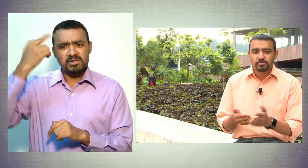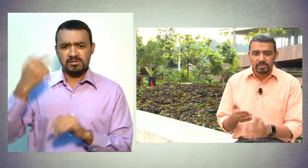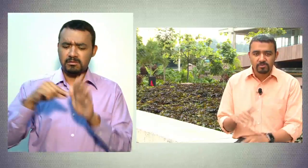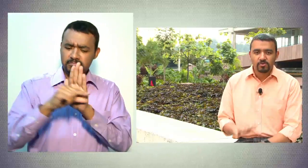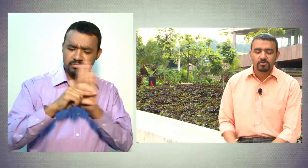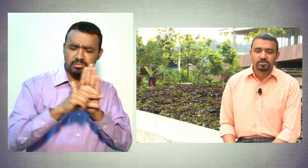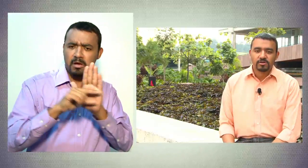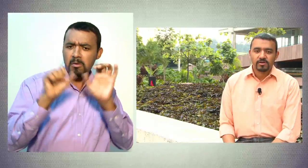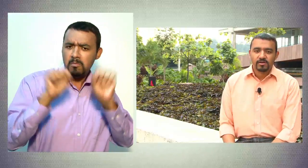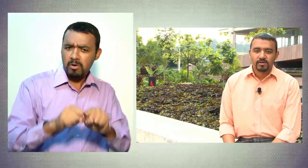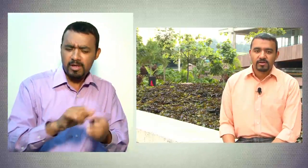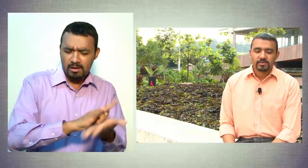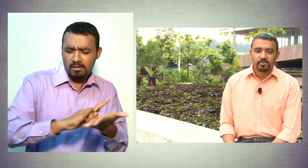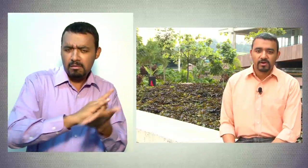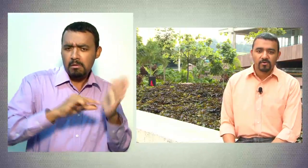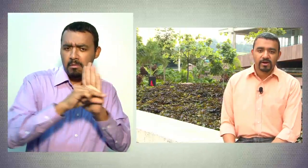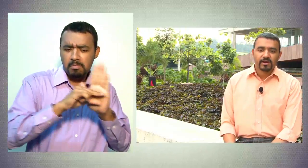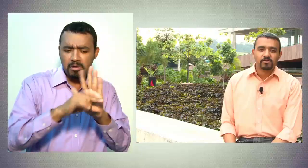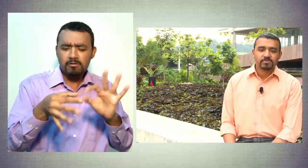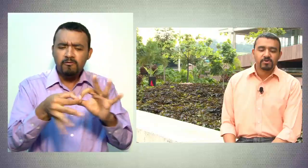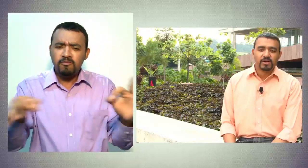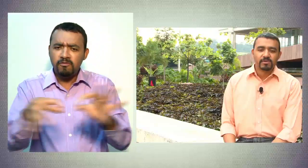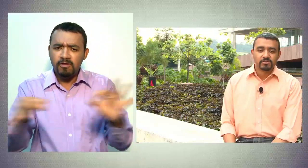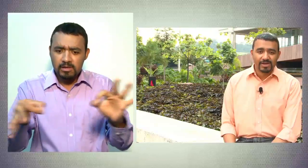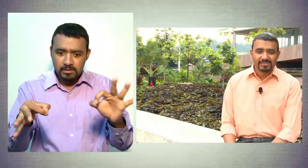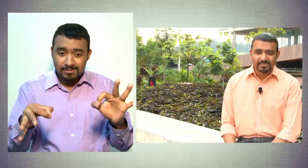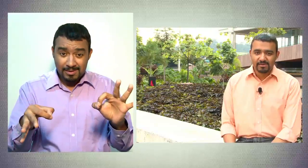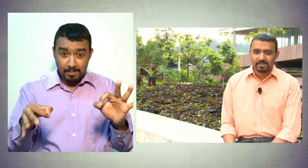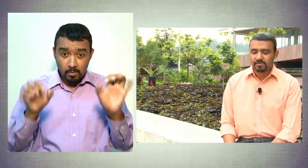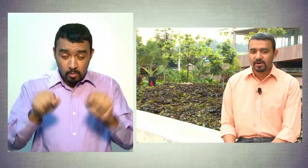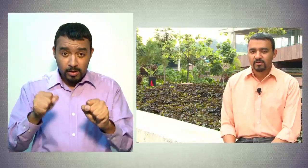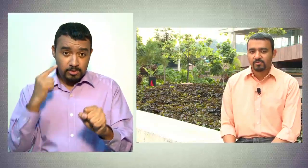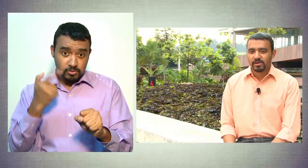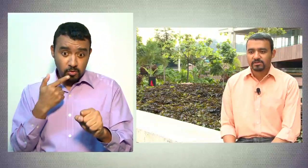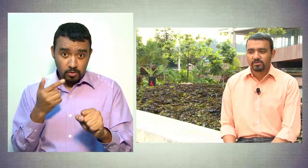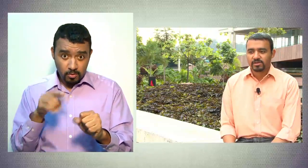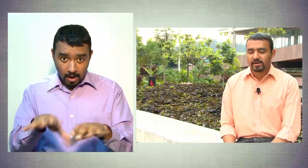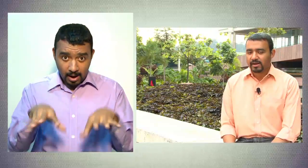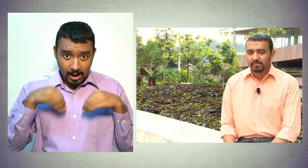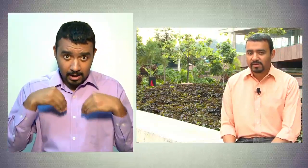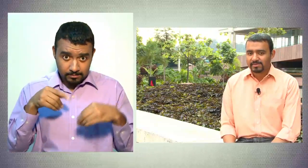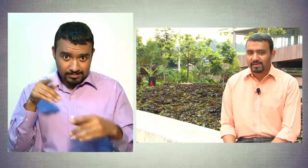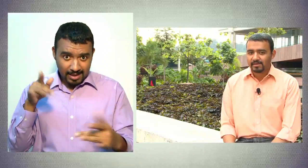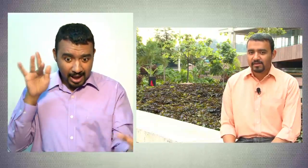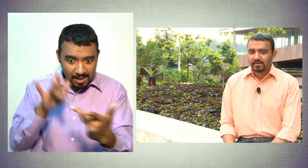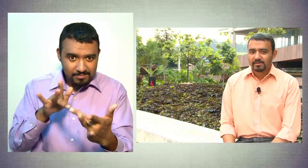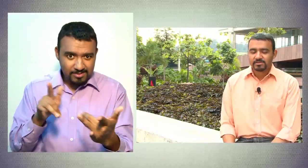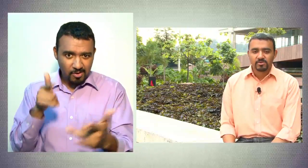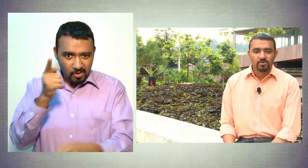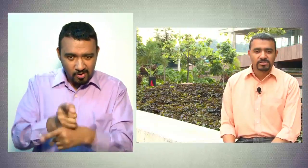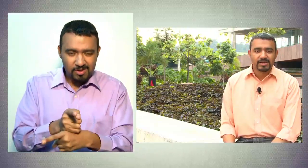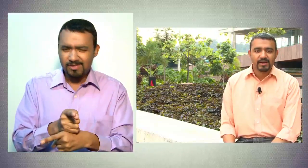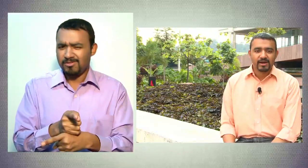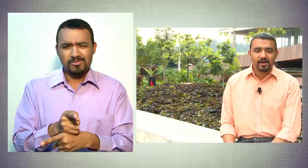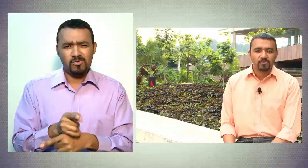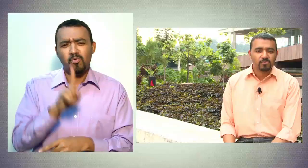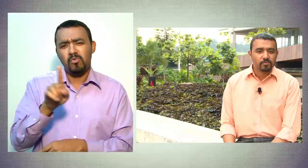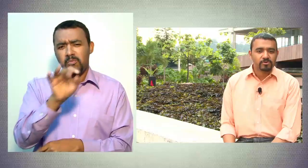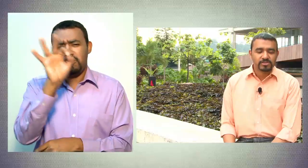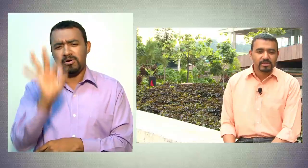subtítulos que se pueden colocar en algunos programas son accesibles para la comunidad sorda y realmente solo llegará a un 1%